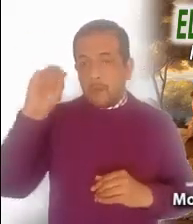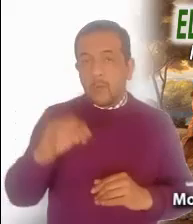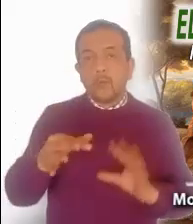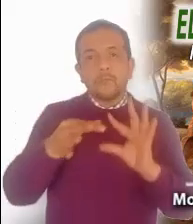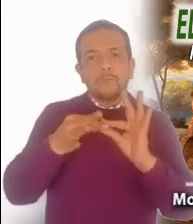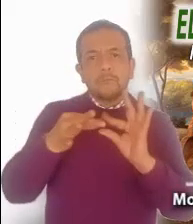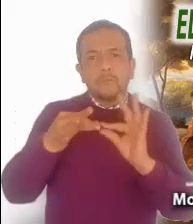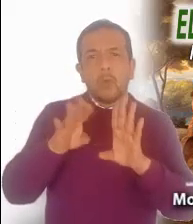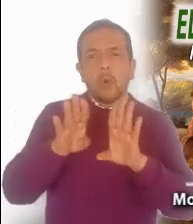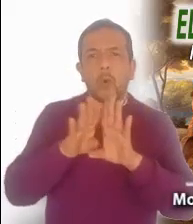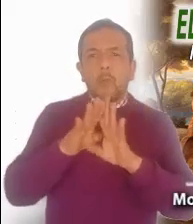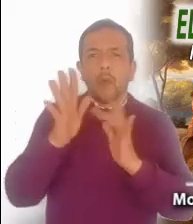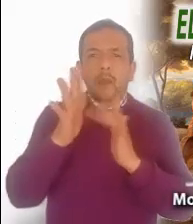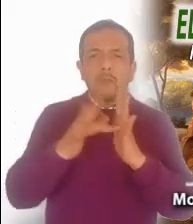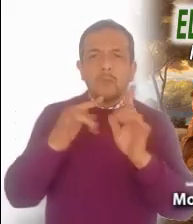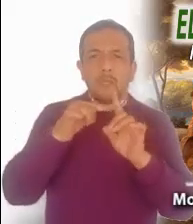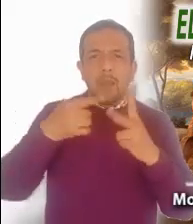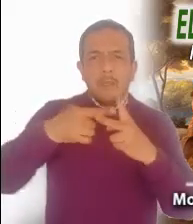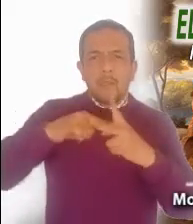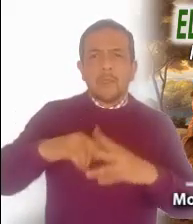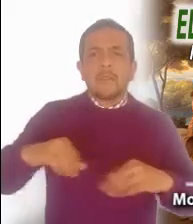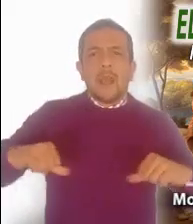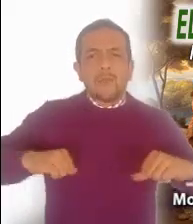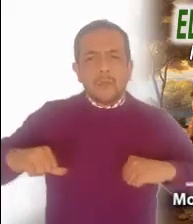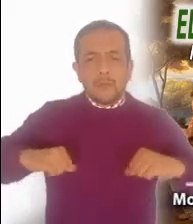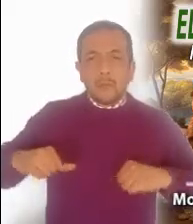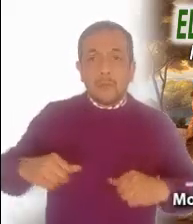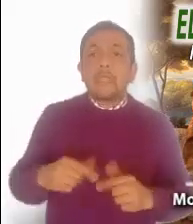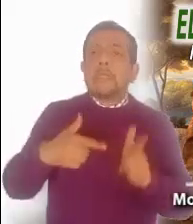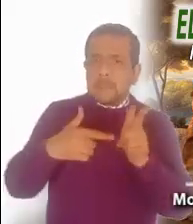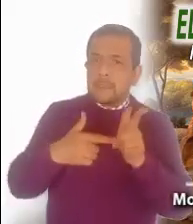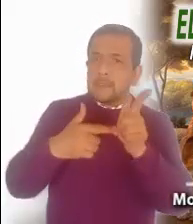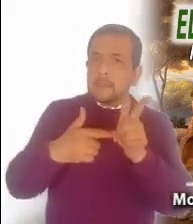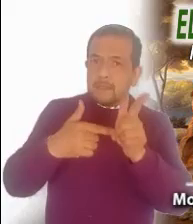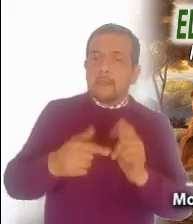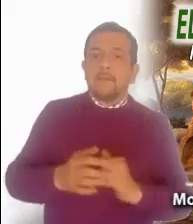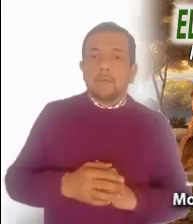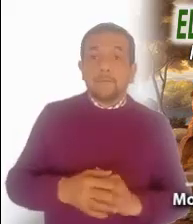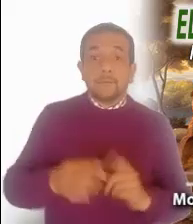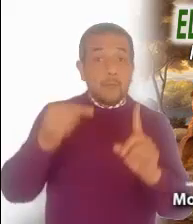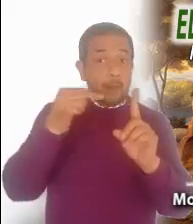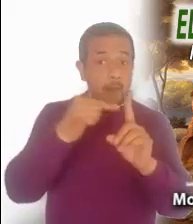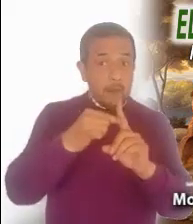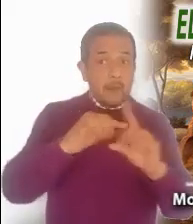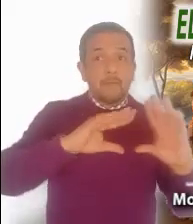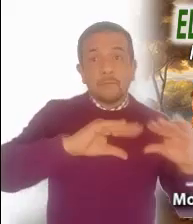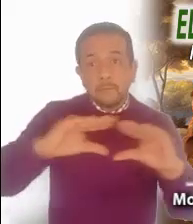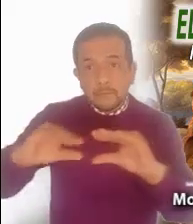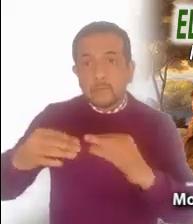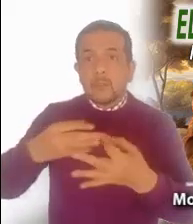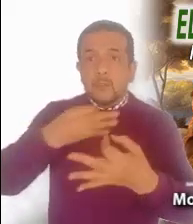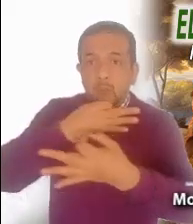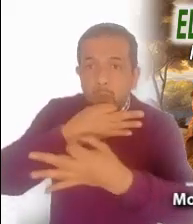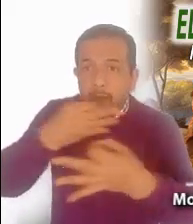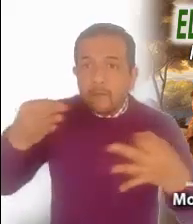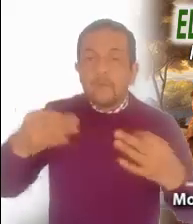ministerio, hoy continúa con las primeras acciones de Jesús. Su predicación y su enseñanza